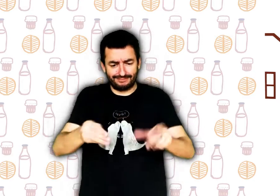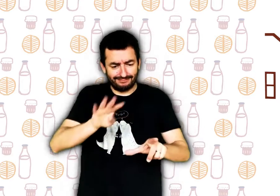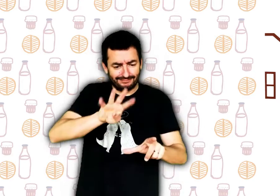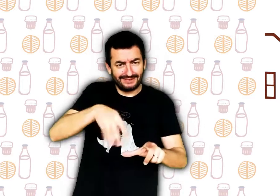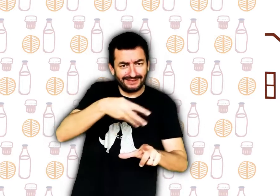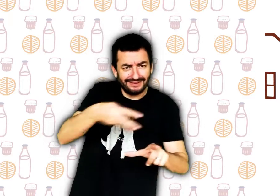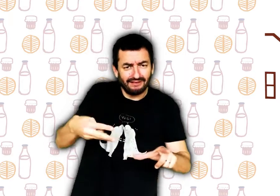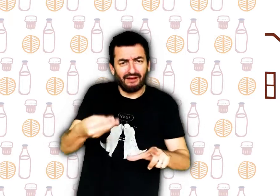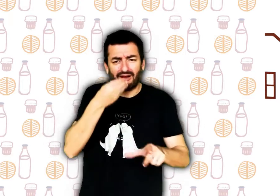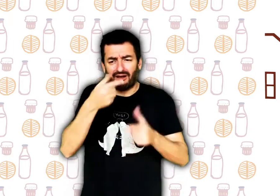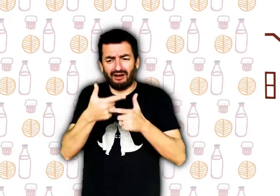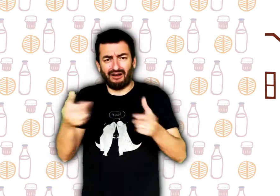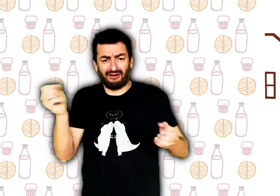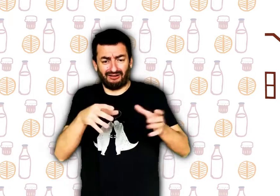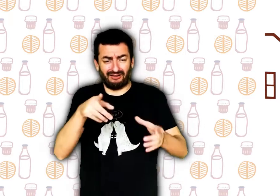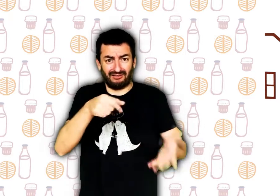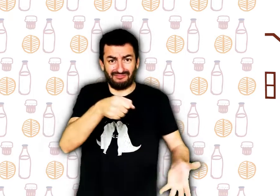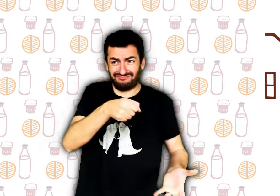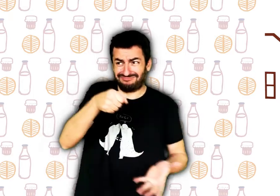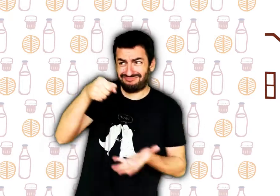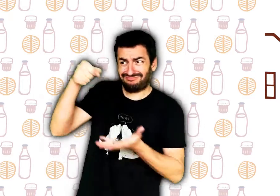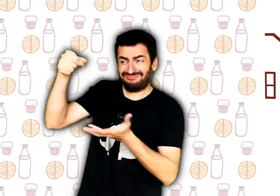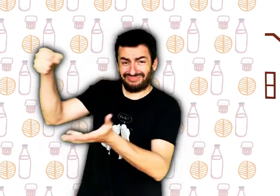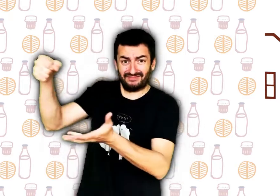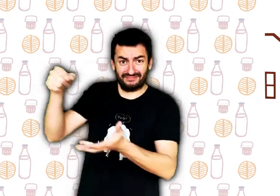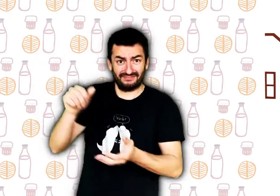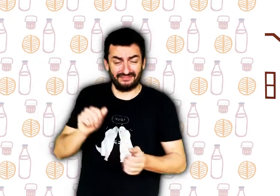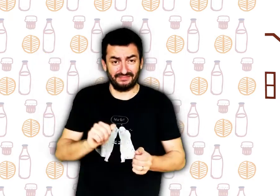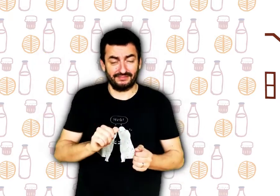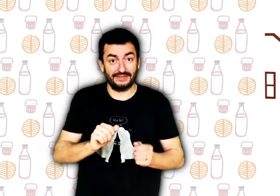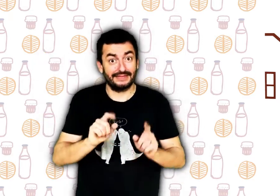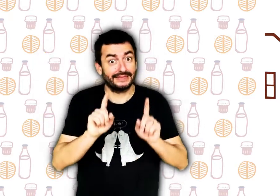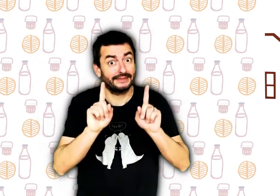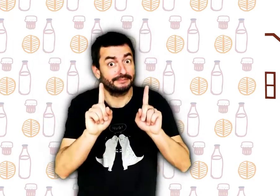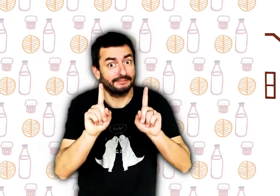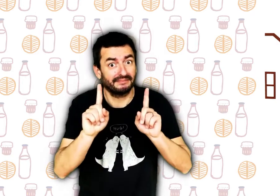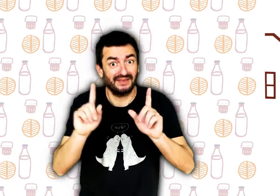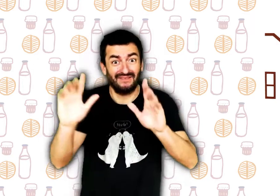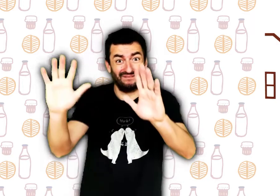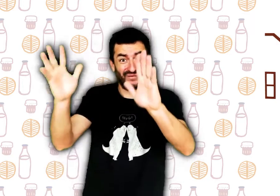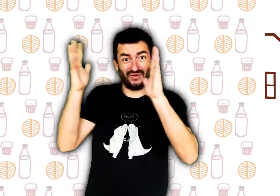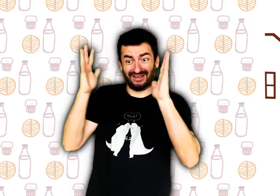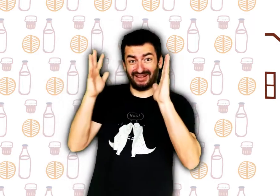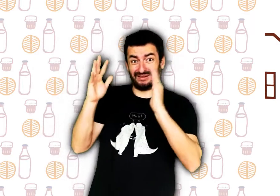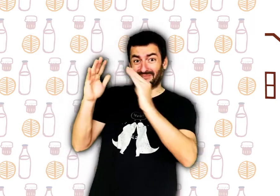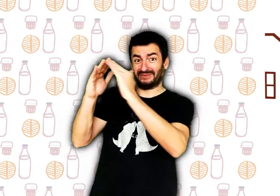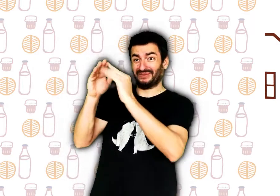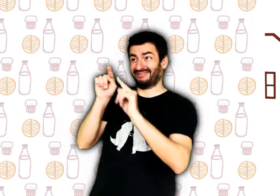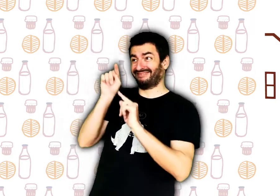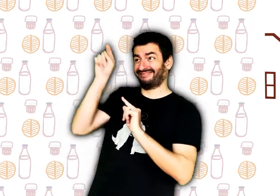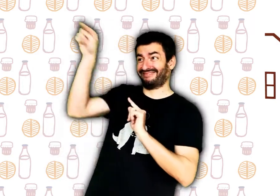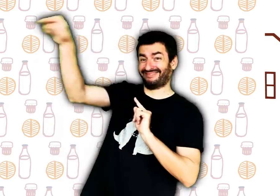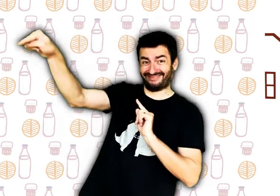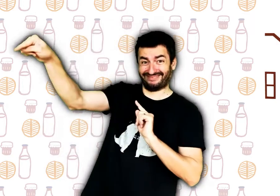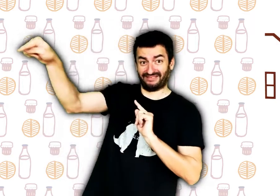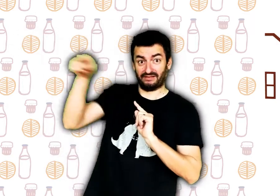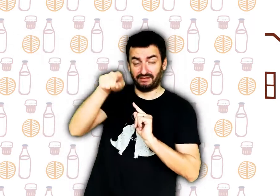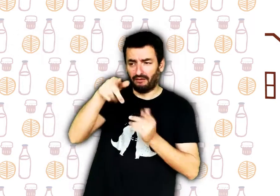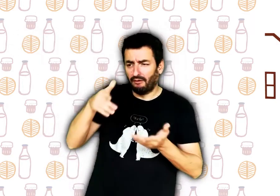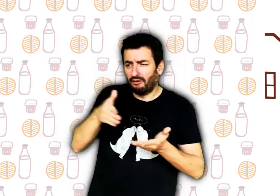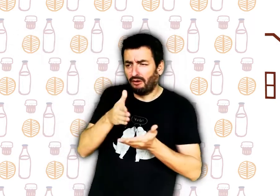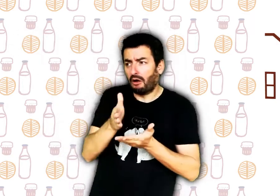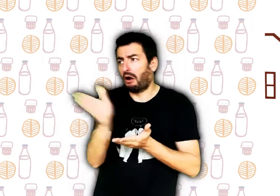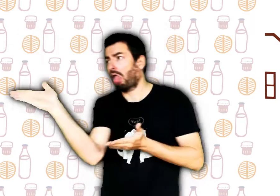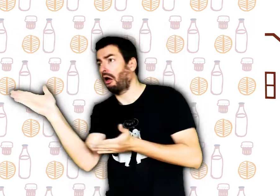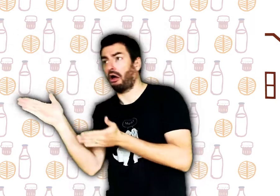garni d'une belle galette et de bonnes choses à manger. Mais attention, elle habite de l'autre